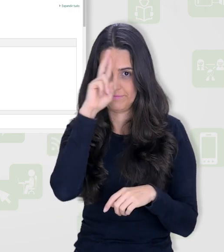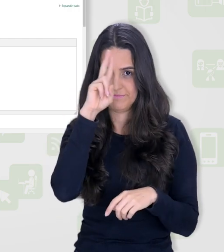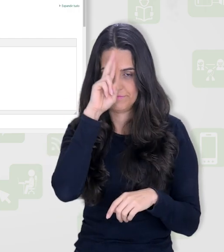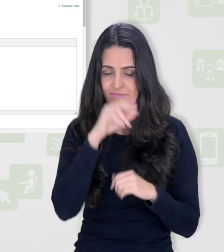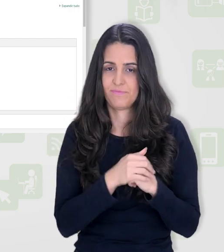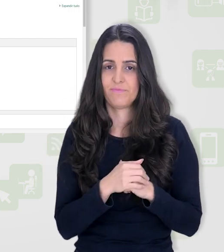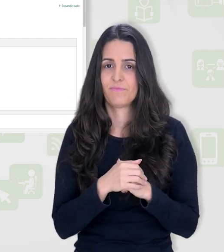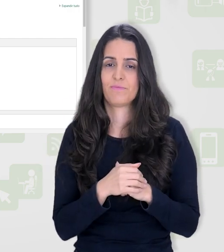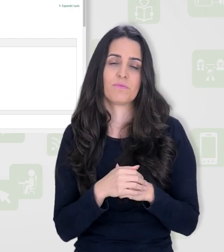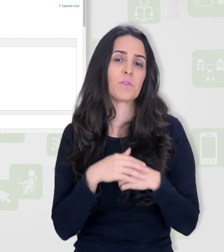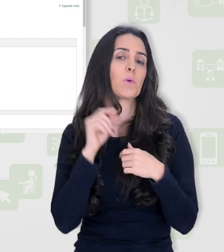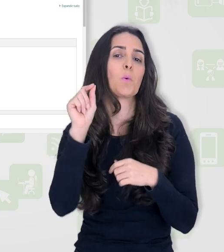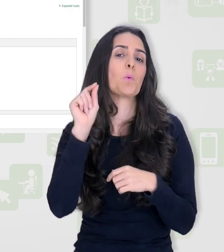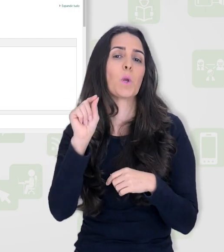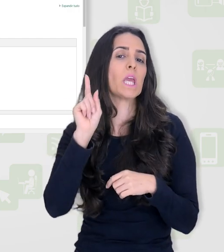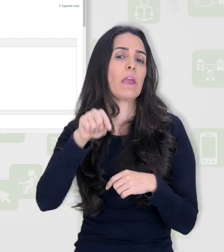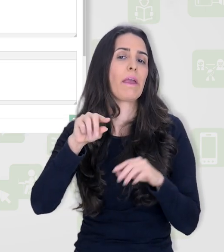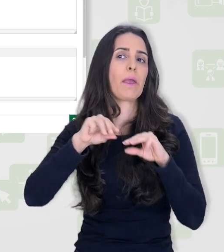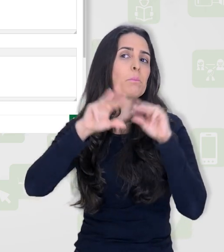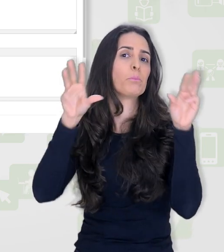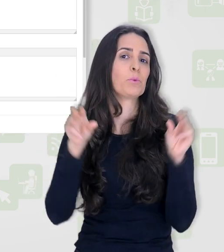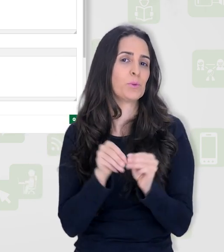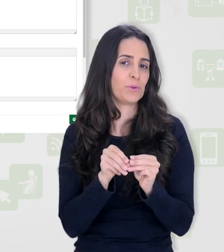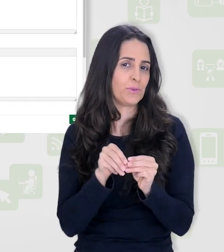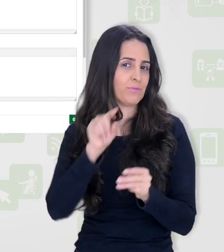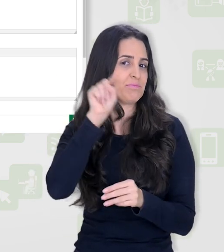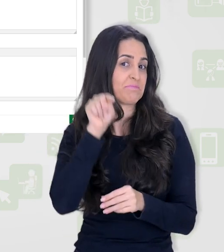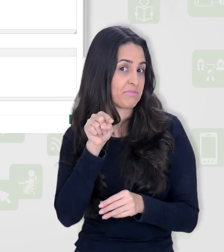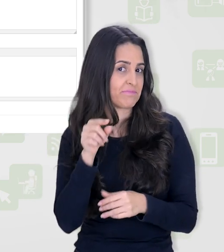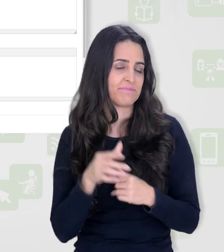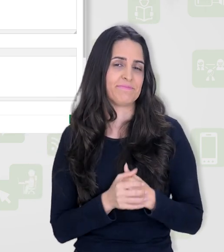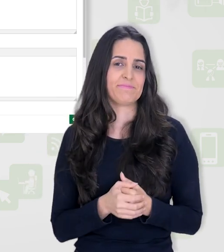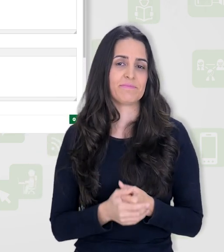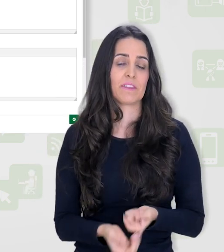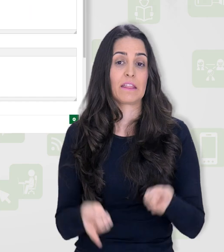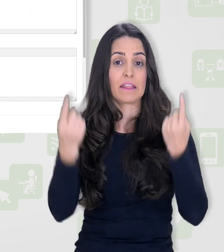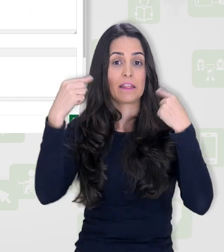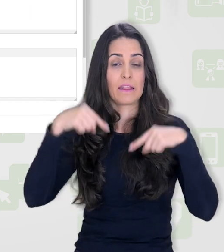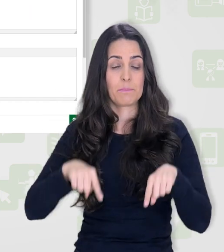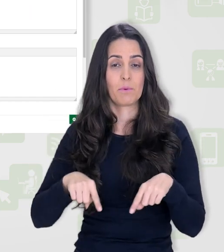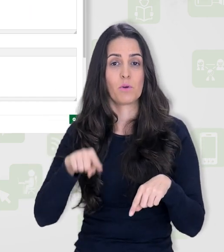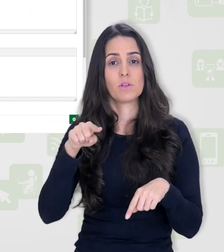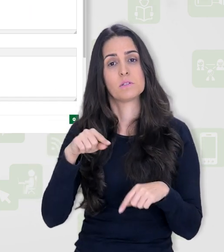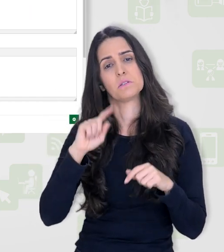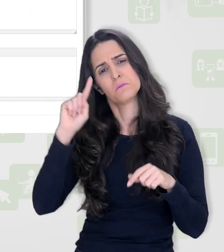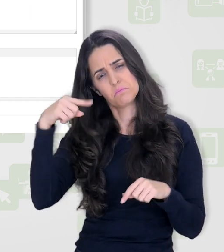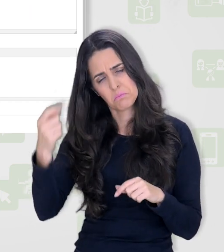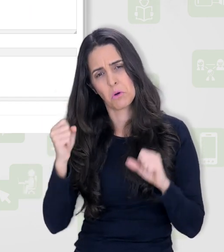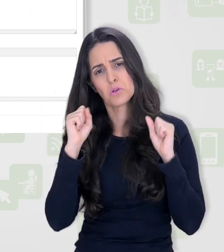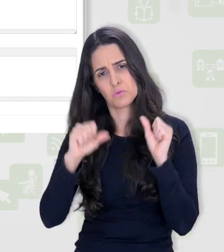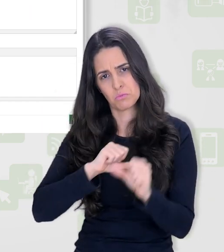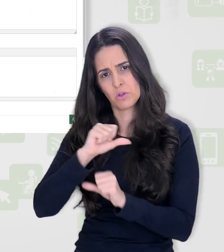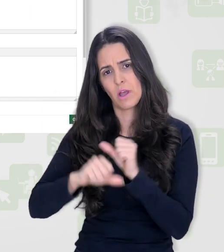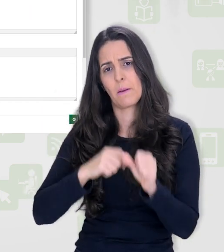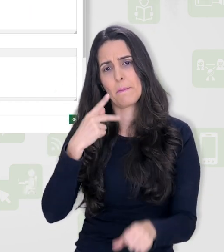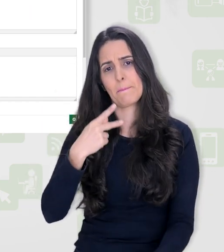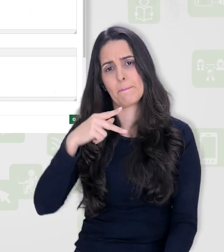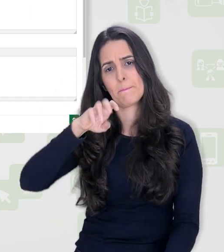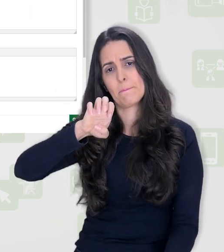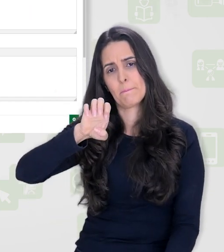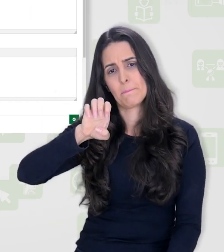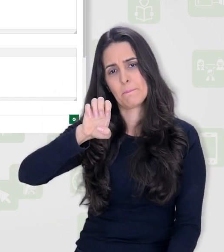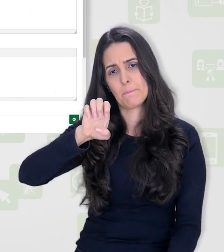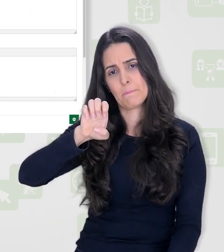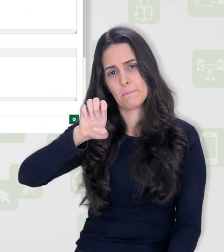meu exemplo, defina Moodle. Marcação padrão é o peso, você pode modificar depois quando for